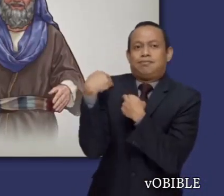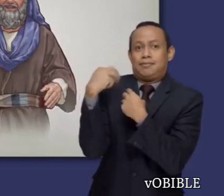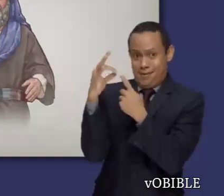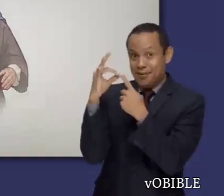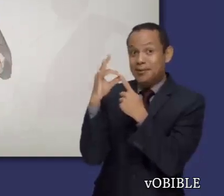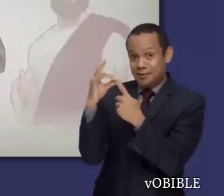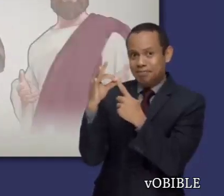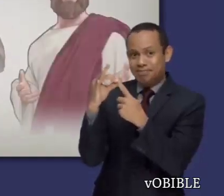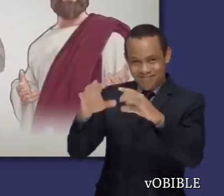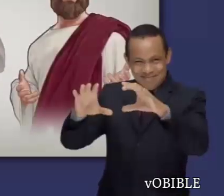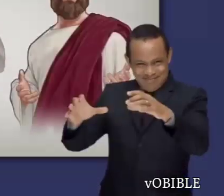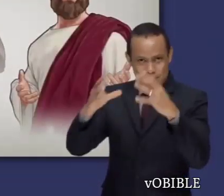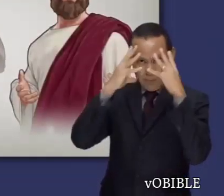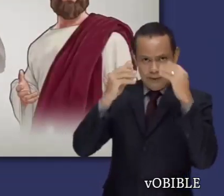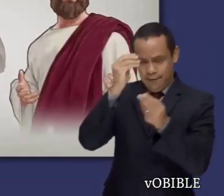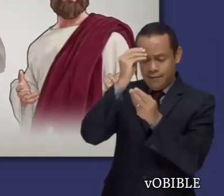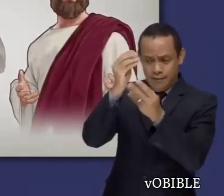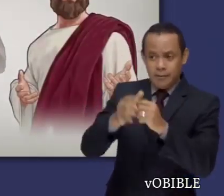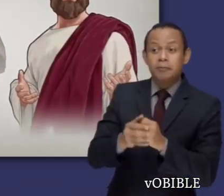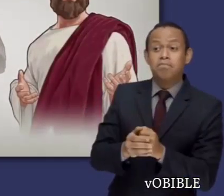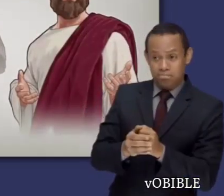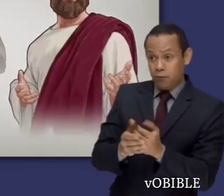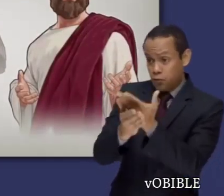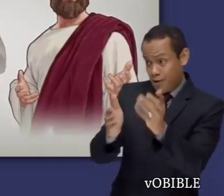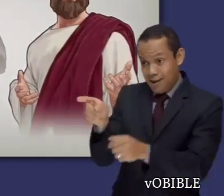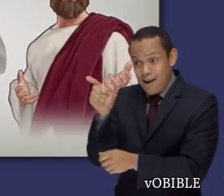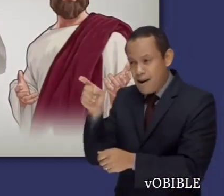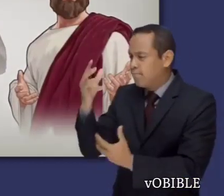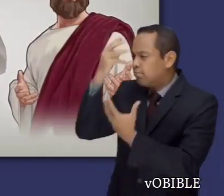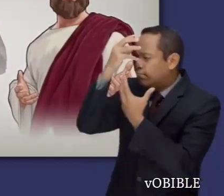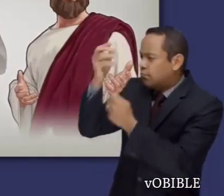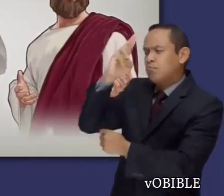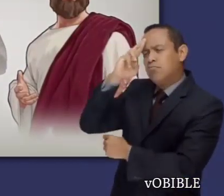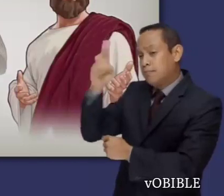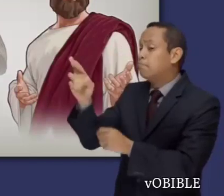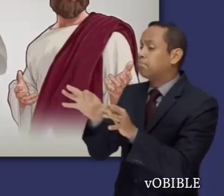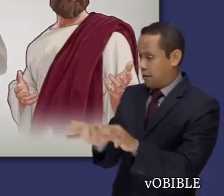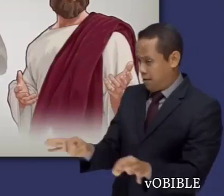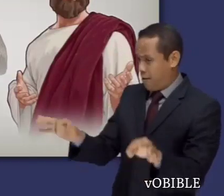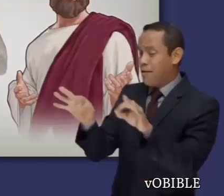nombrará para ustedes un profeta como yo de entre sus hermanos. Deben escucharlo.